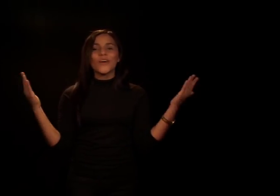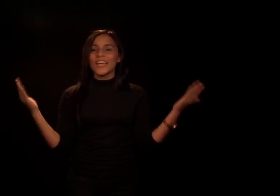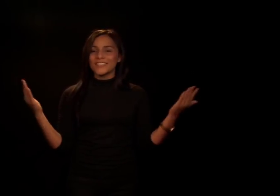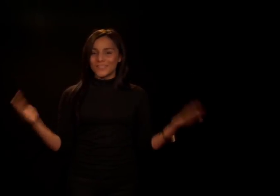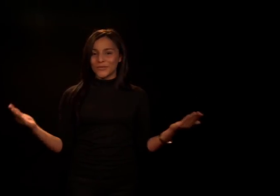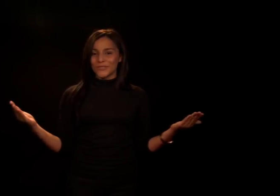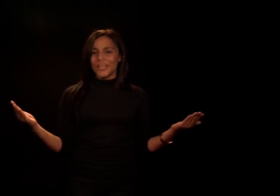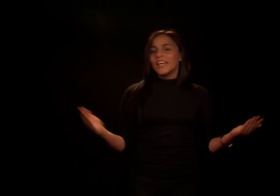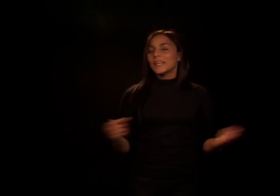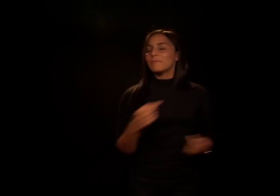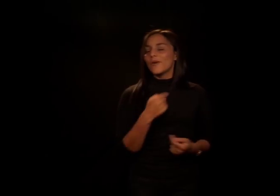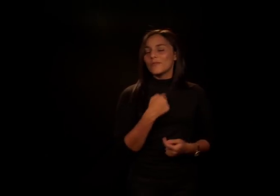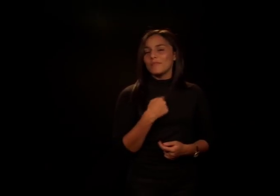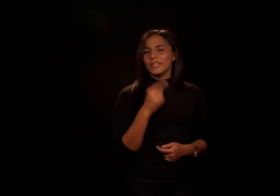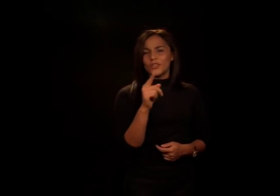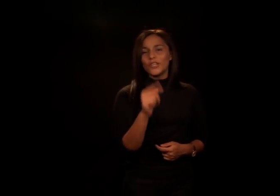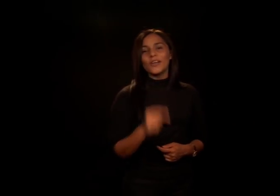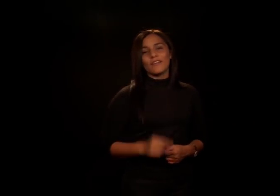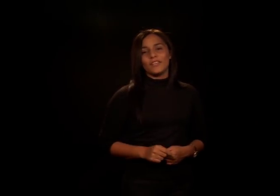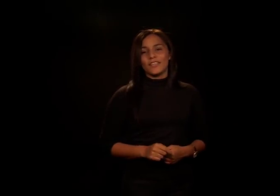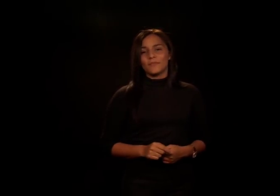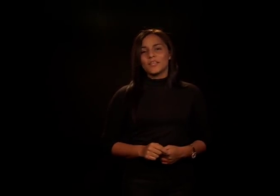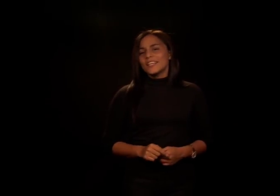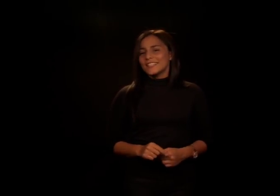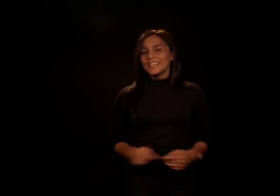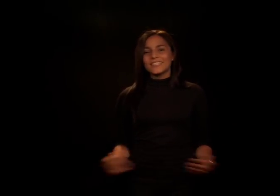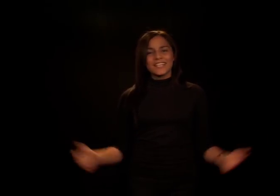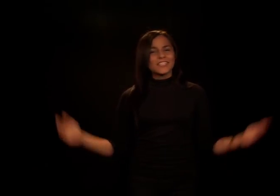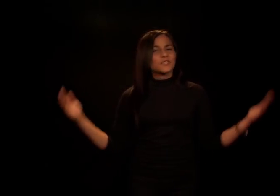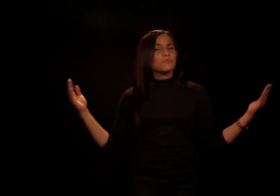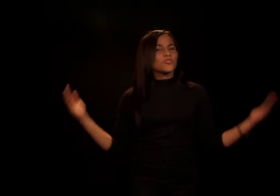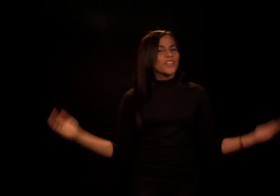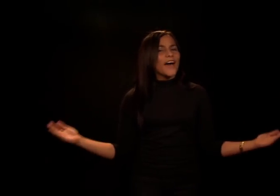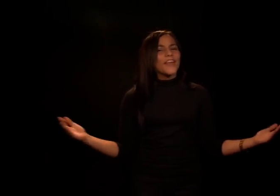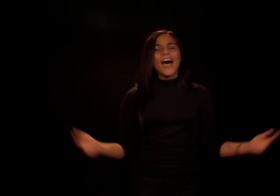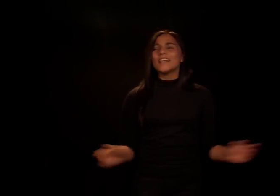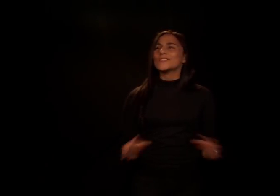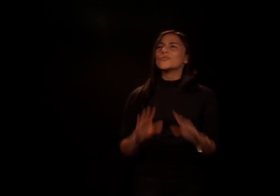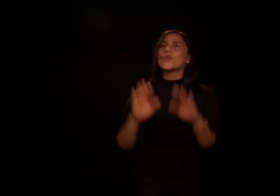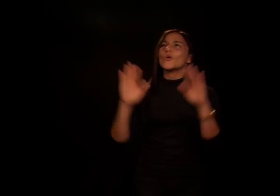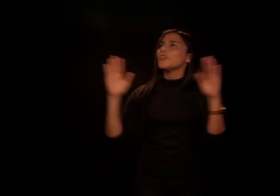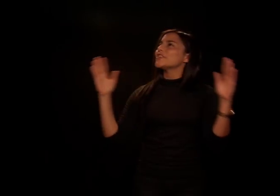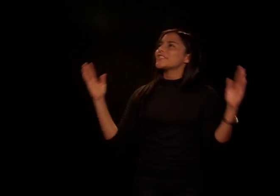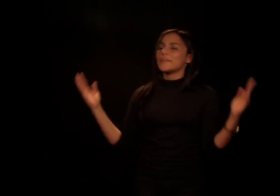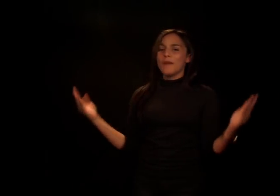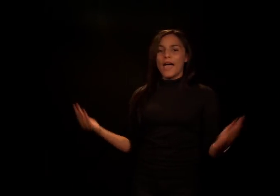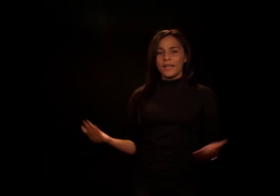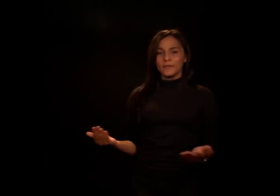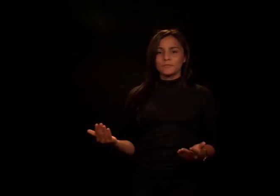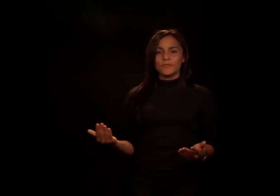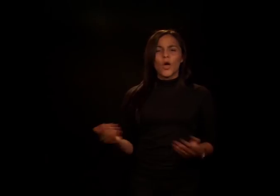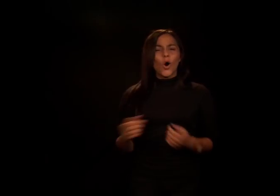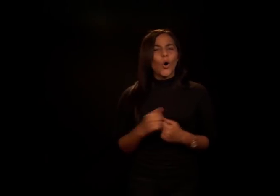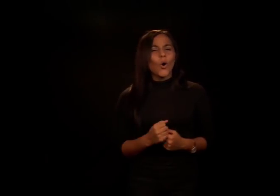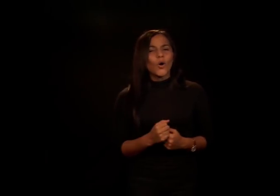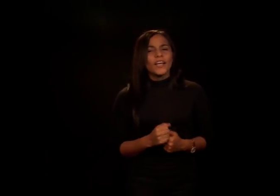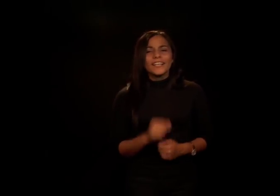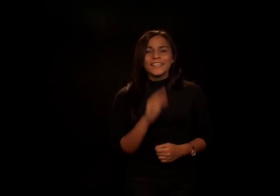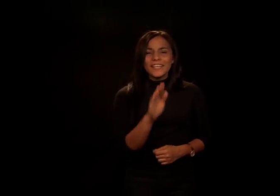Jesús que por mí dio la vida y ser transmutada a su gloriosa imagen. Oh, ¿quién